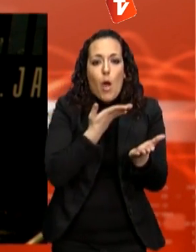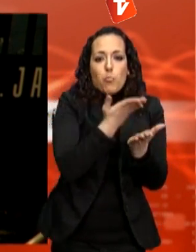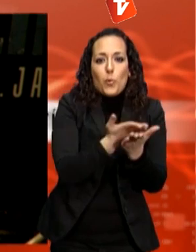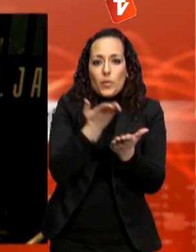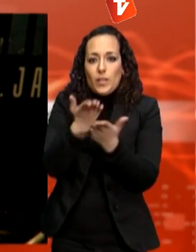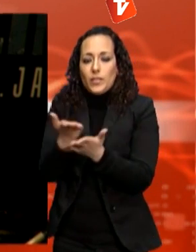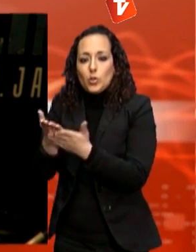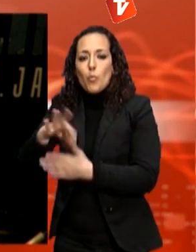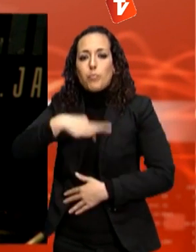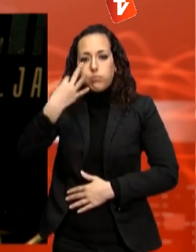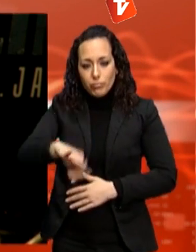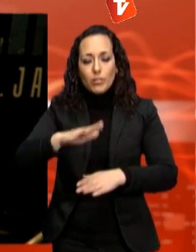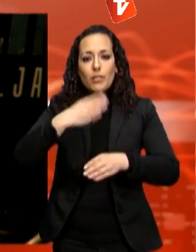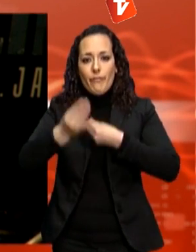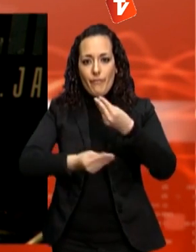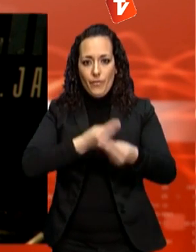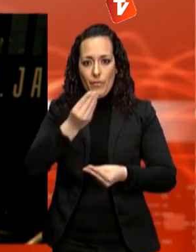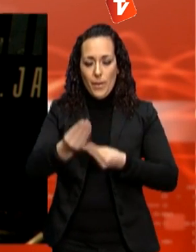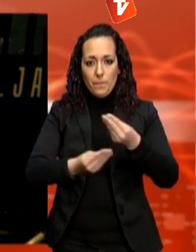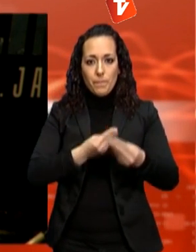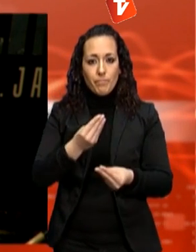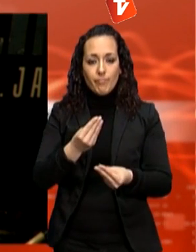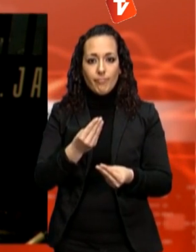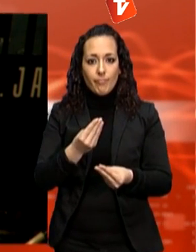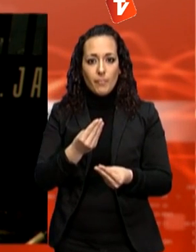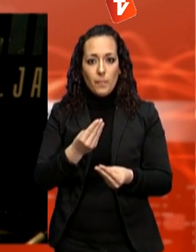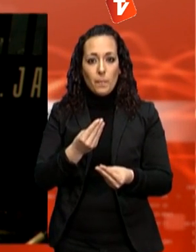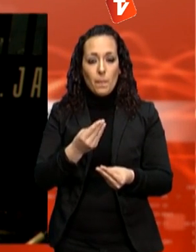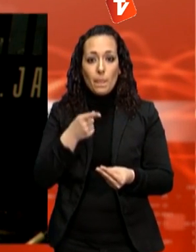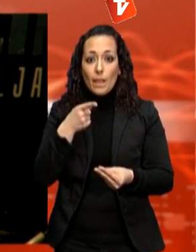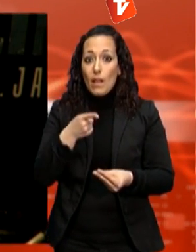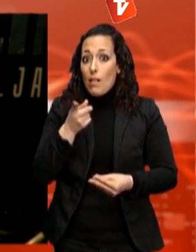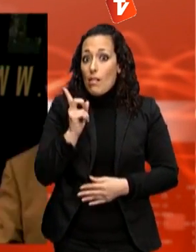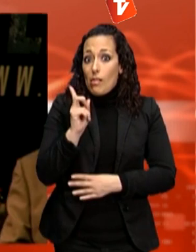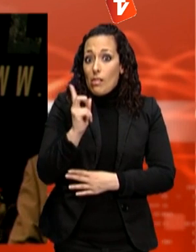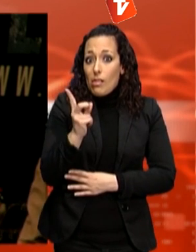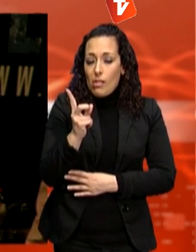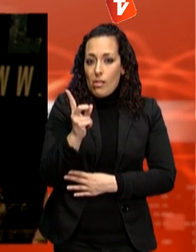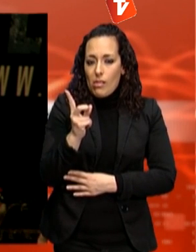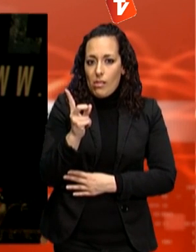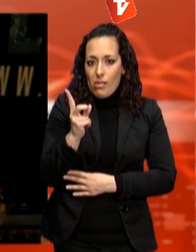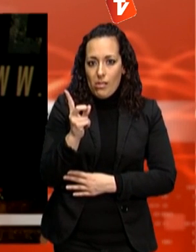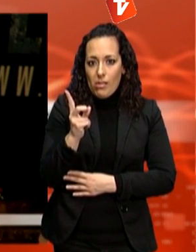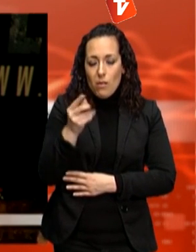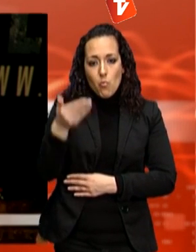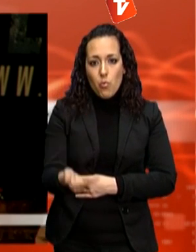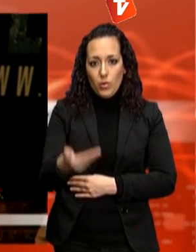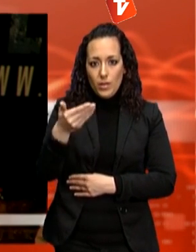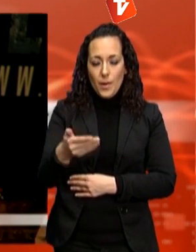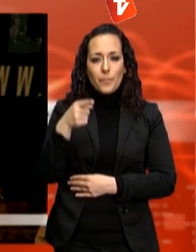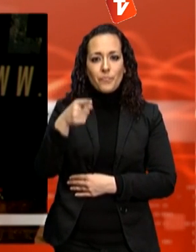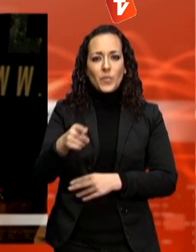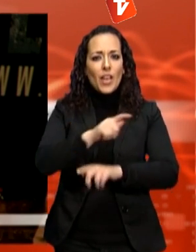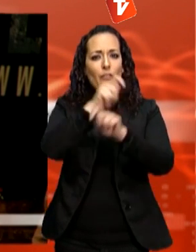és segurament, en aquestes circumstàncies, més imprescindible que mai. Que és un festival que no només està